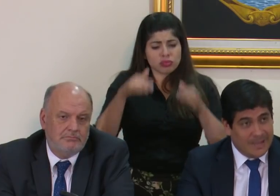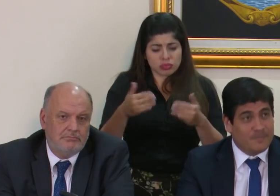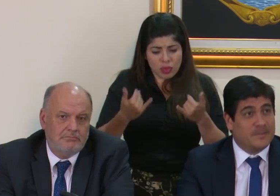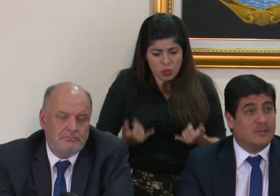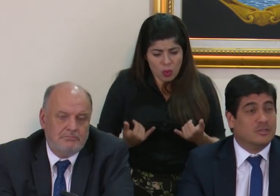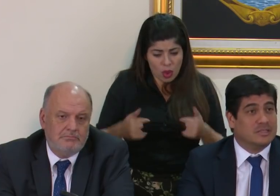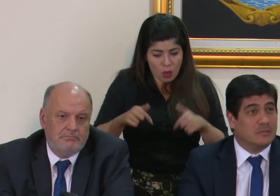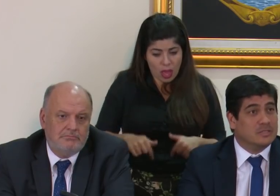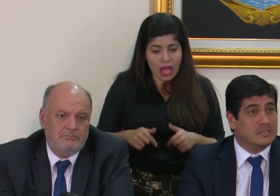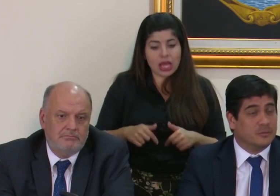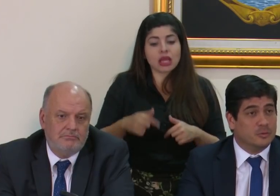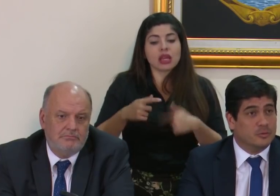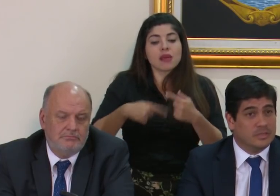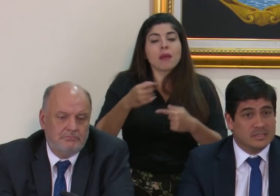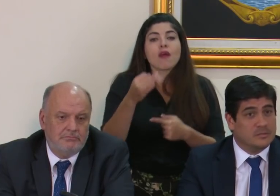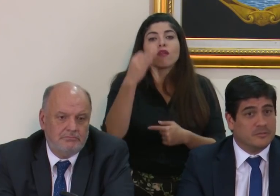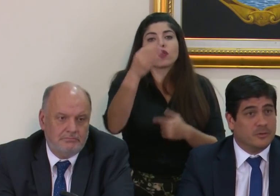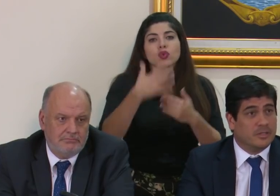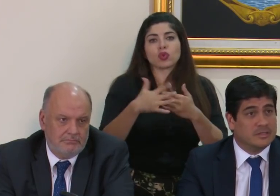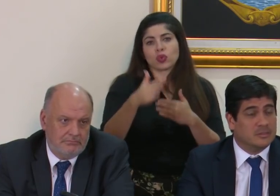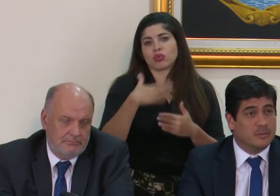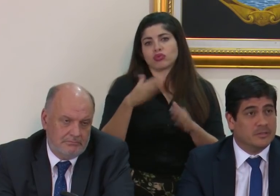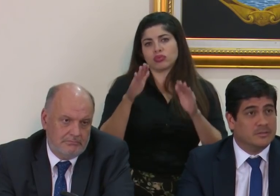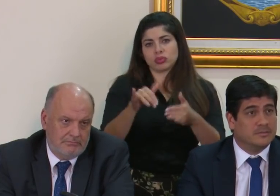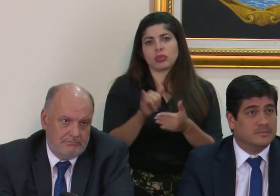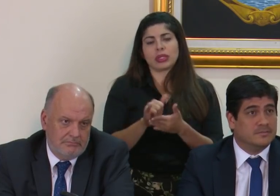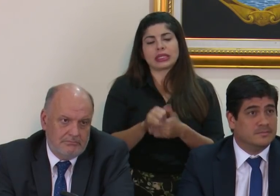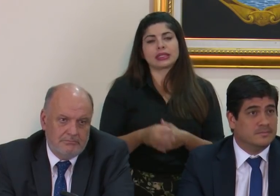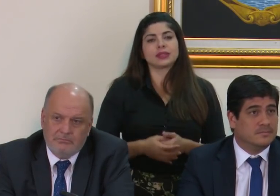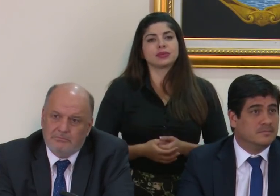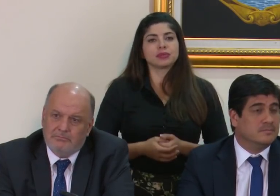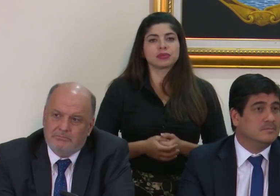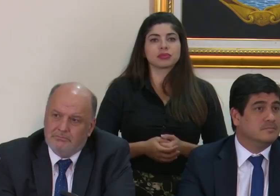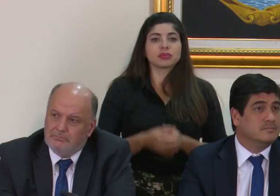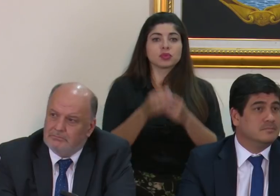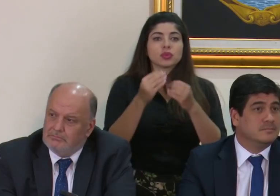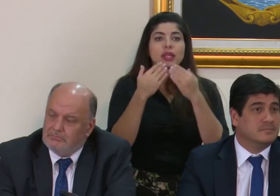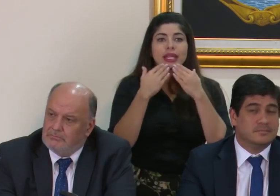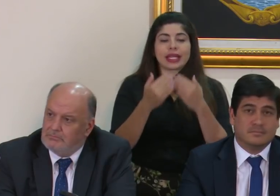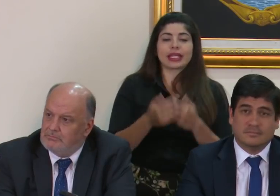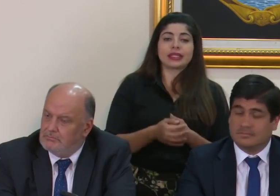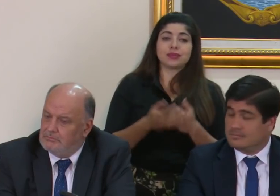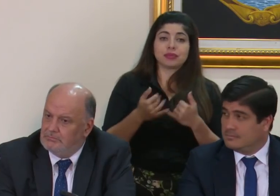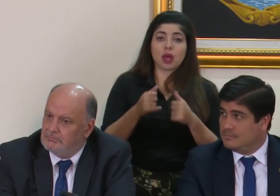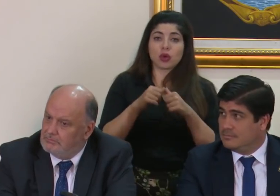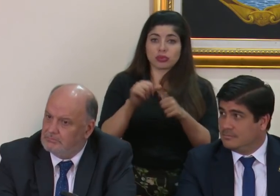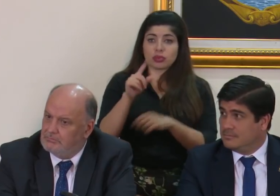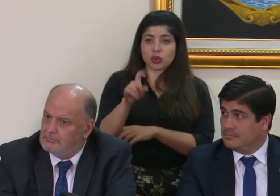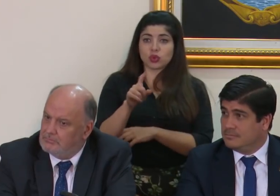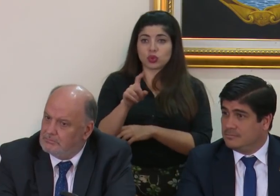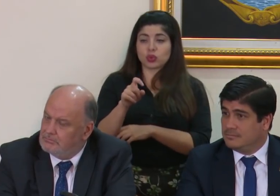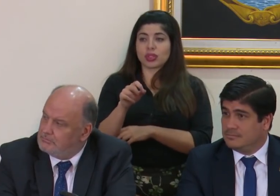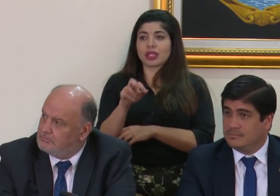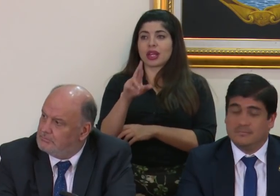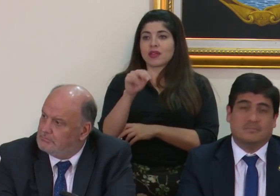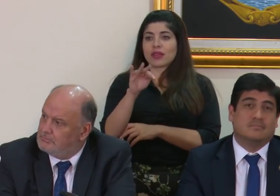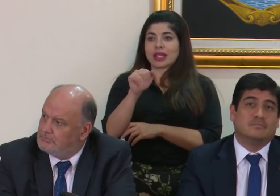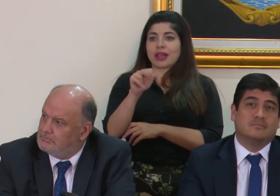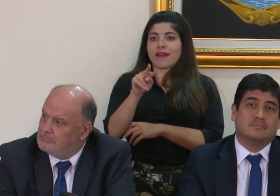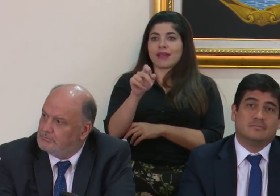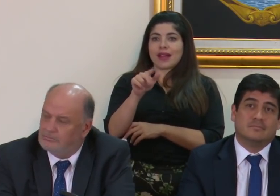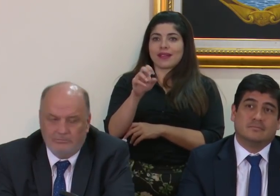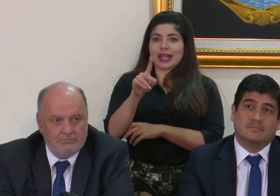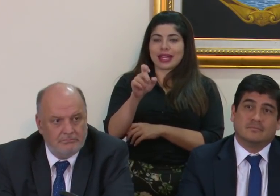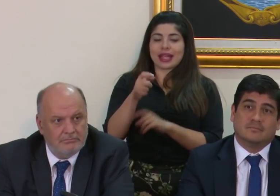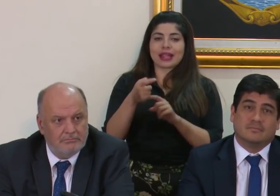acá y en lo que estamos hacia el futuro y ese es mi enfoque en este momento. Muchas gracias. Continuamos con las consultas. Rita Valverde